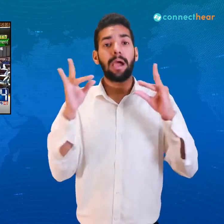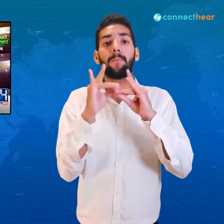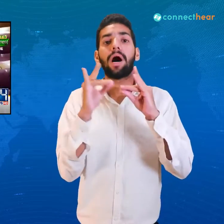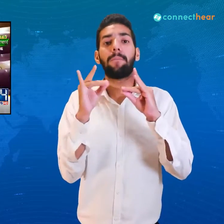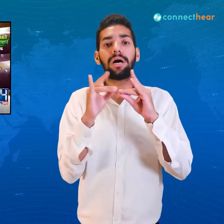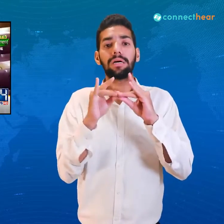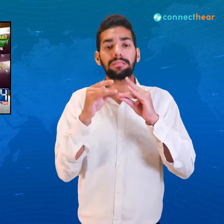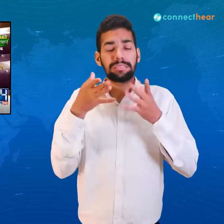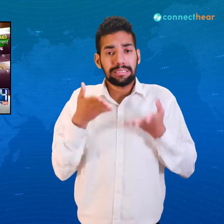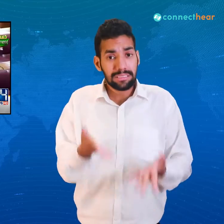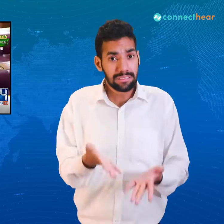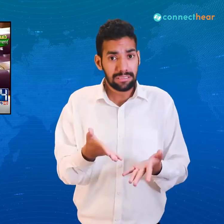اسی اسلام آباد میں